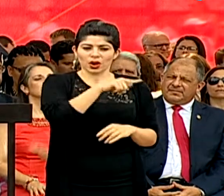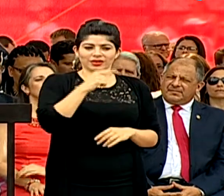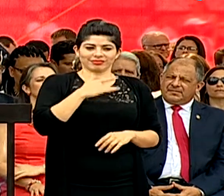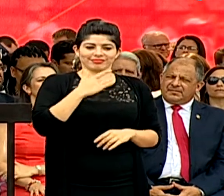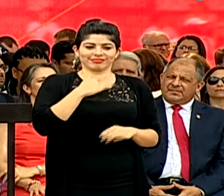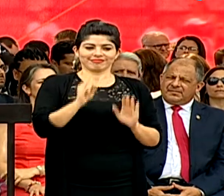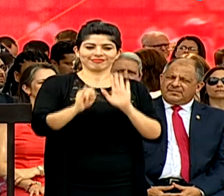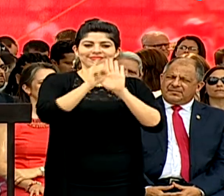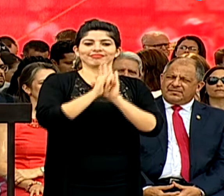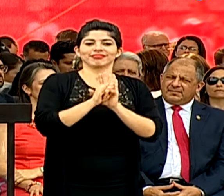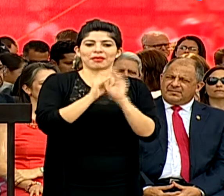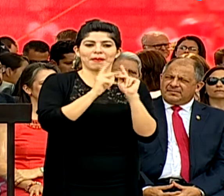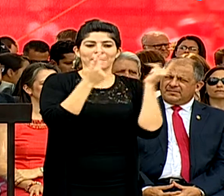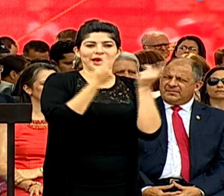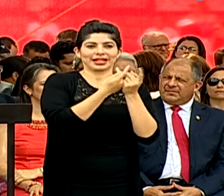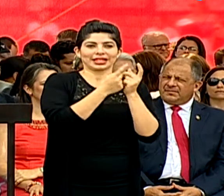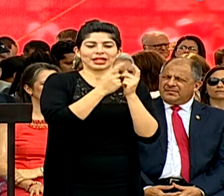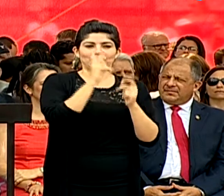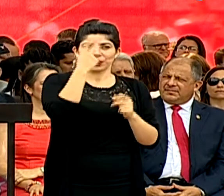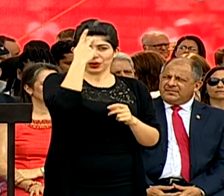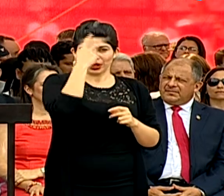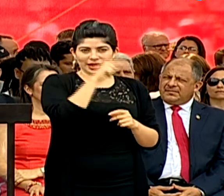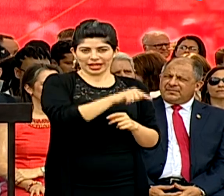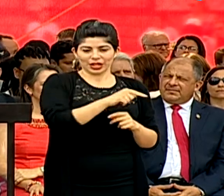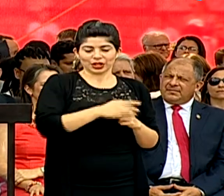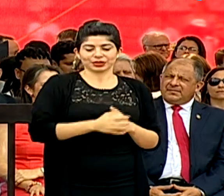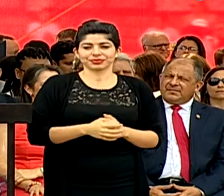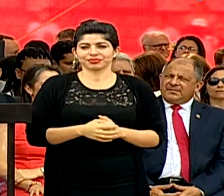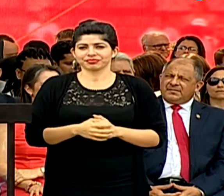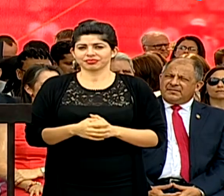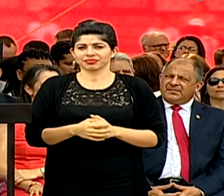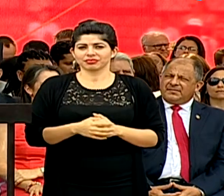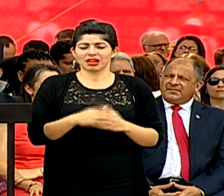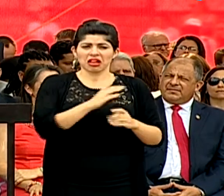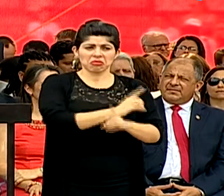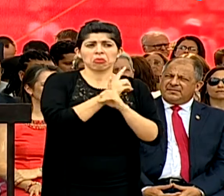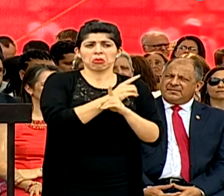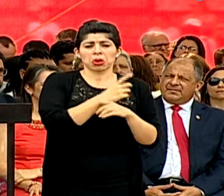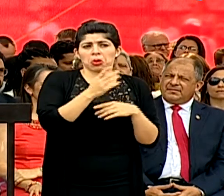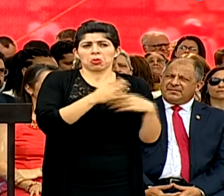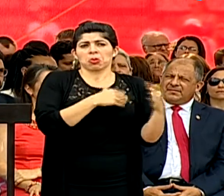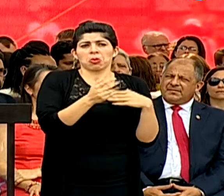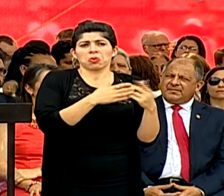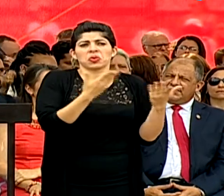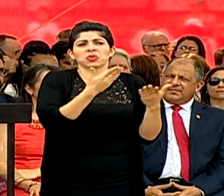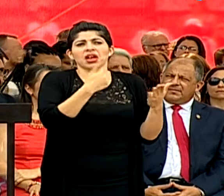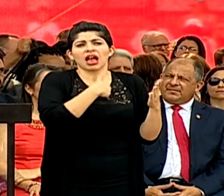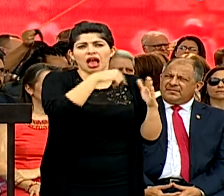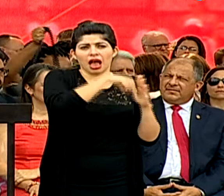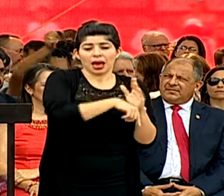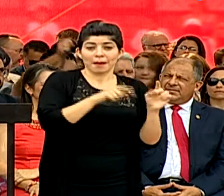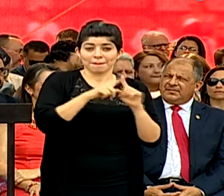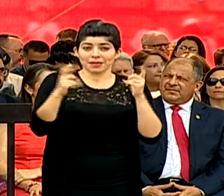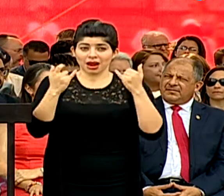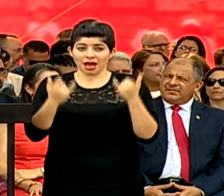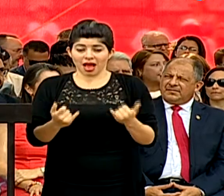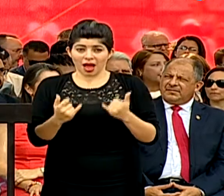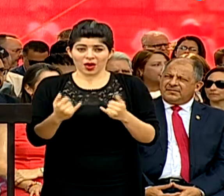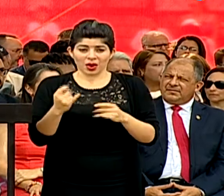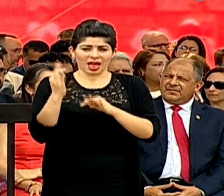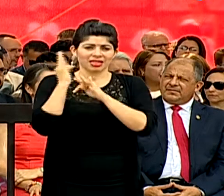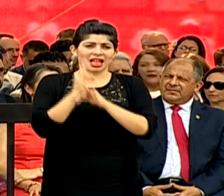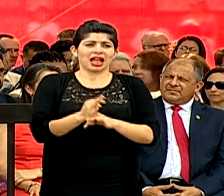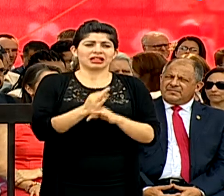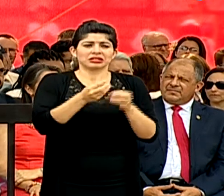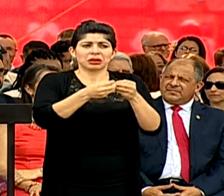identificado por su respectivo partido político. Y defenderlo sin importar qué. Pero ahora, vemos que estas tradiciones